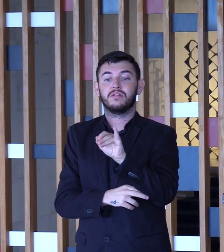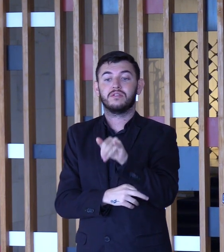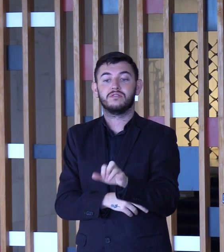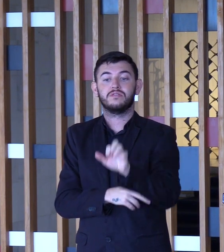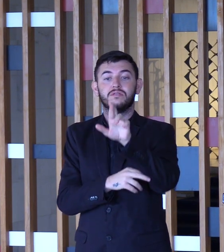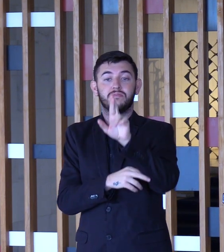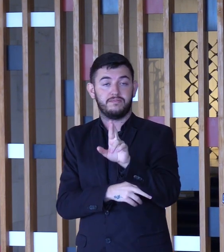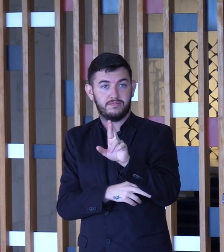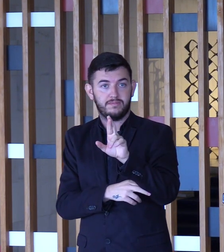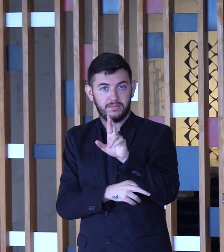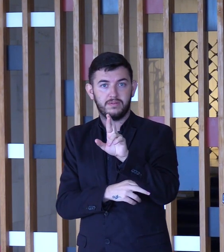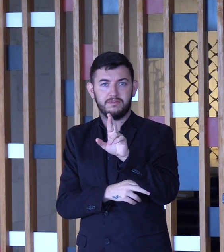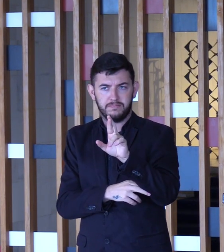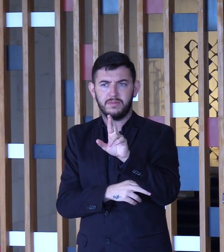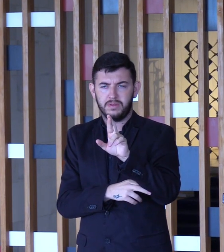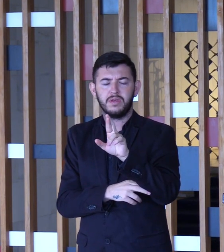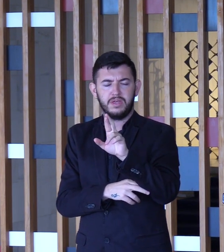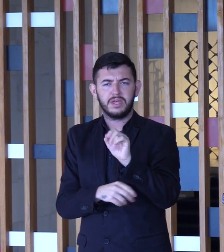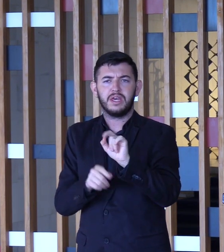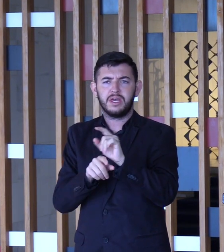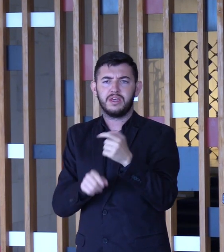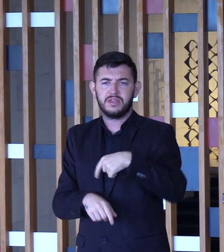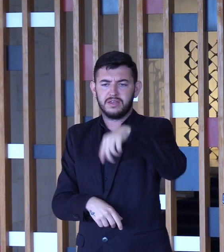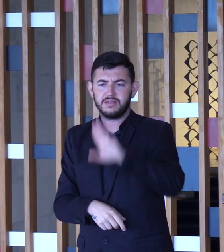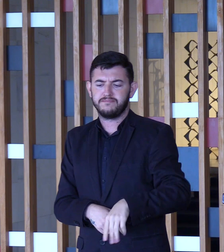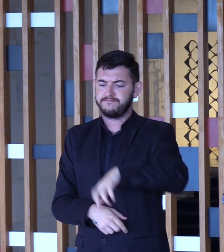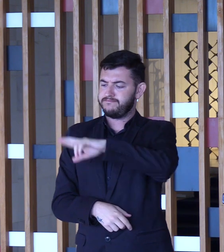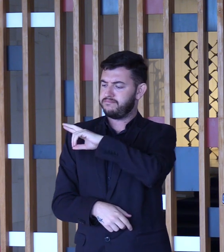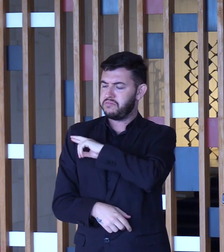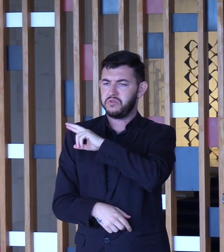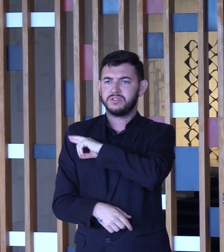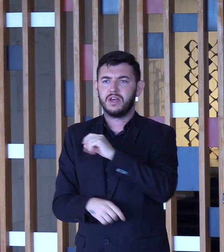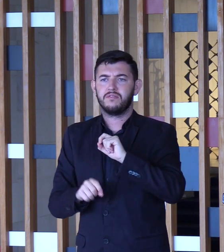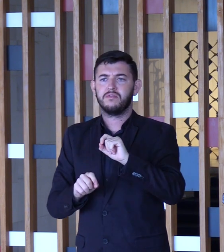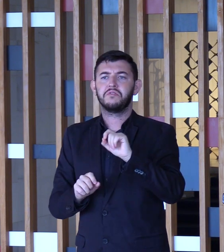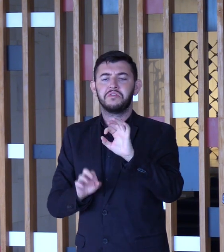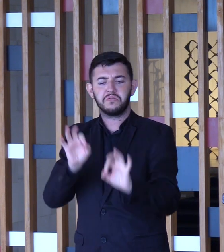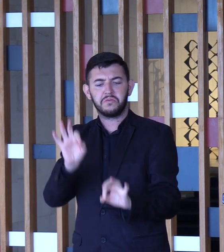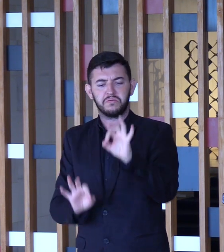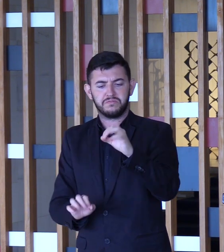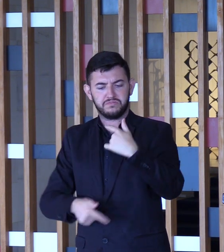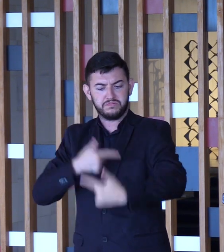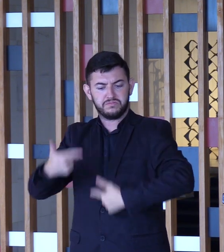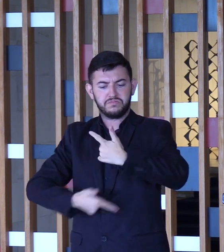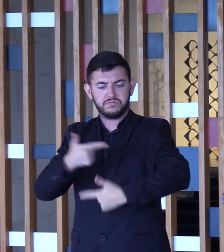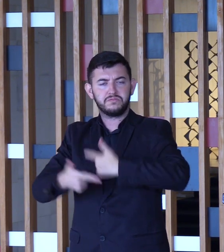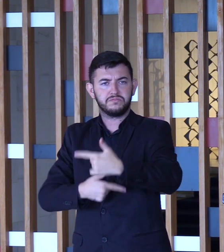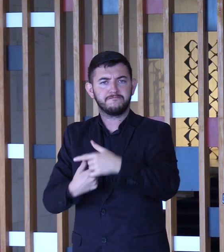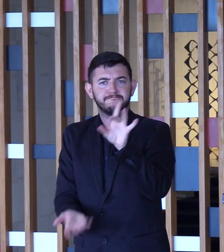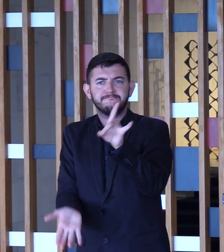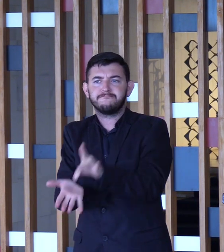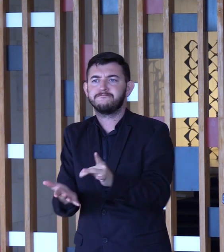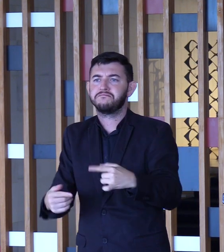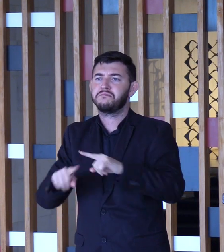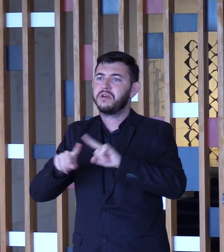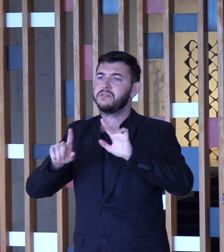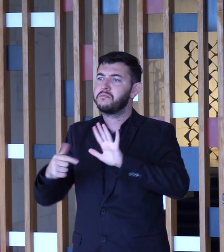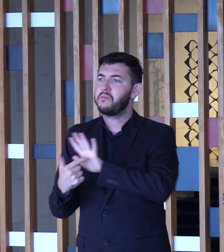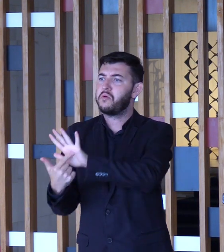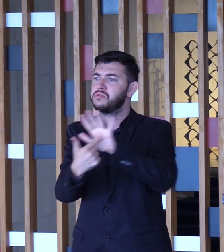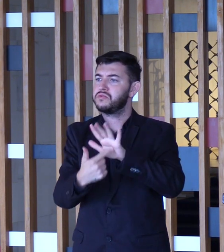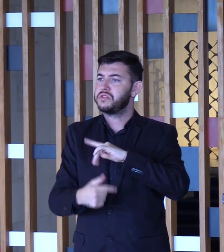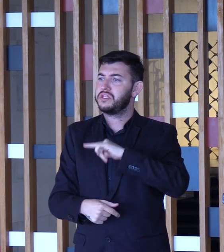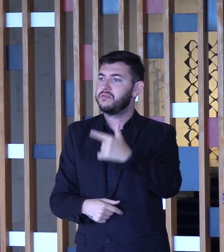quem viabilizou, quem, de uma certa maneira, a expressou, de que não há diferença entre